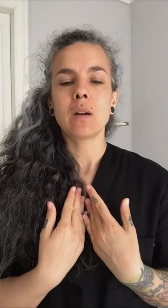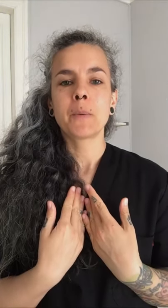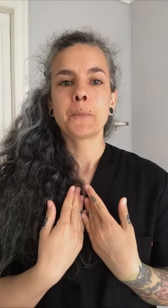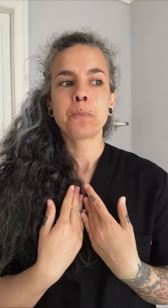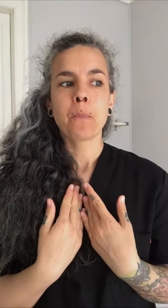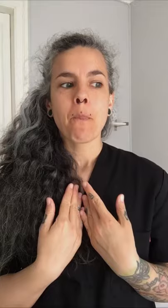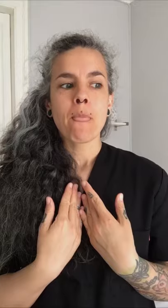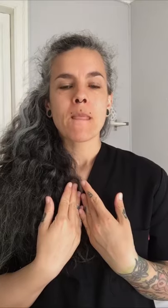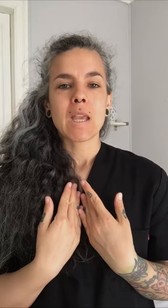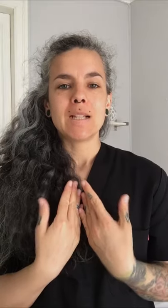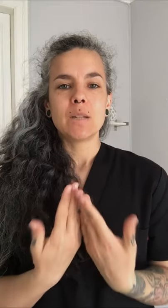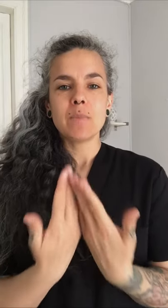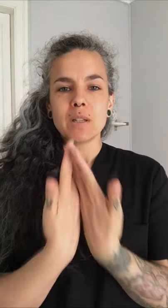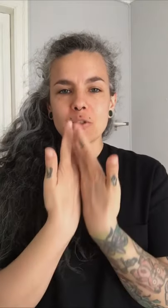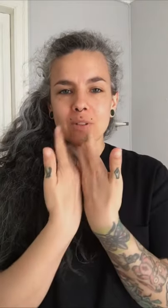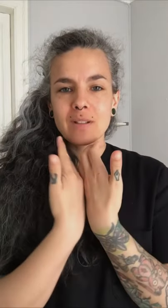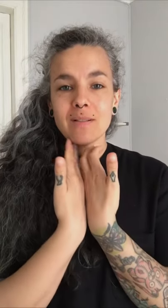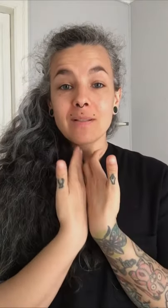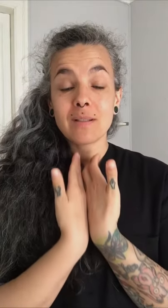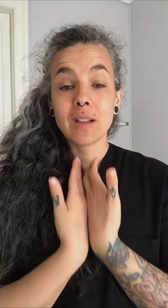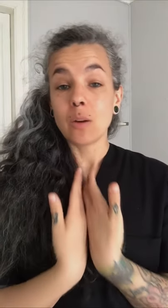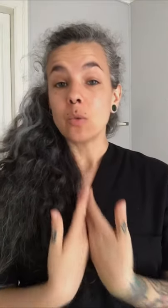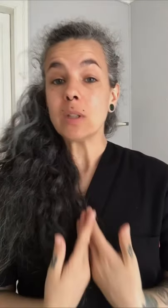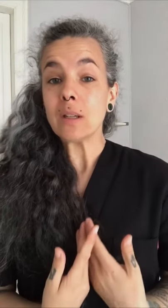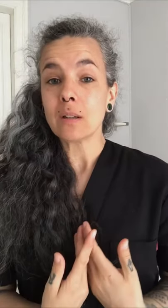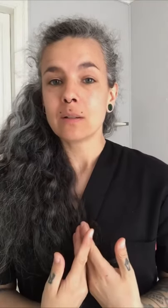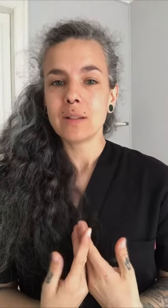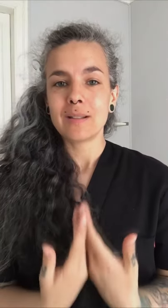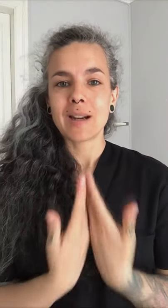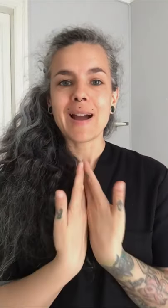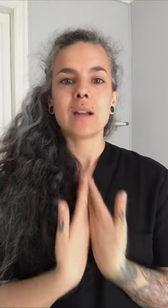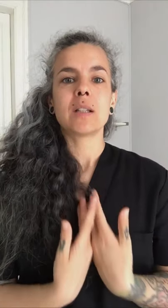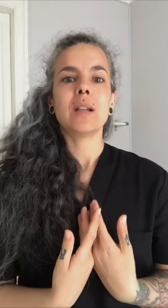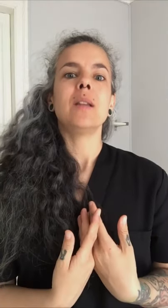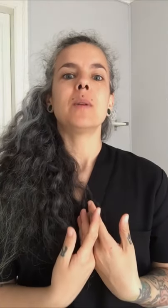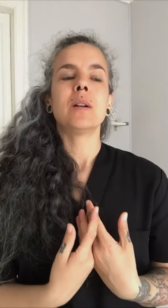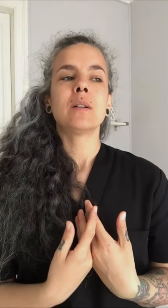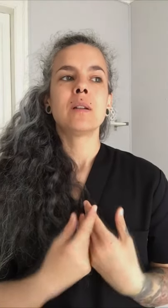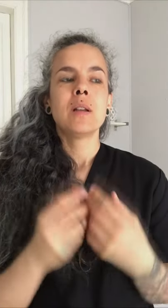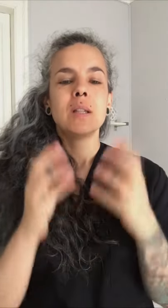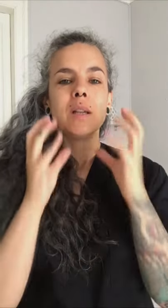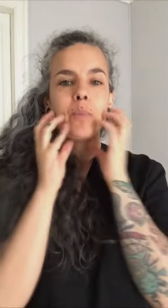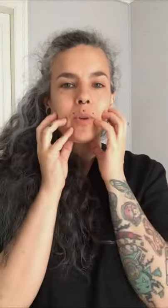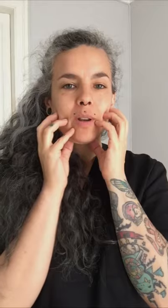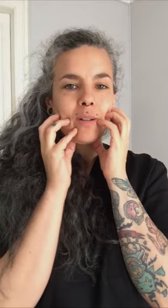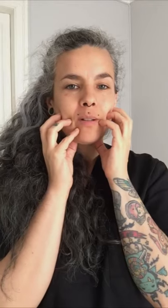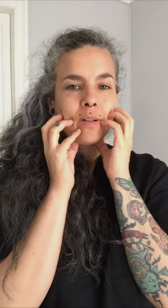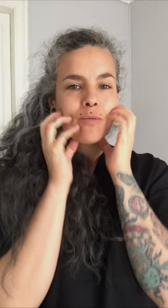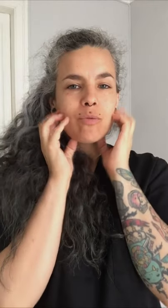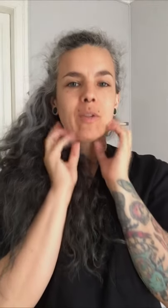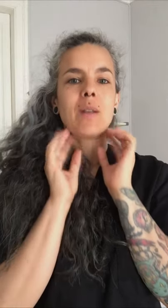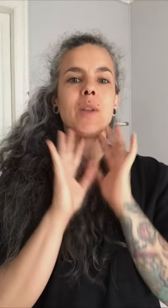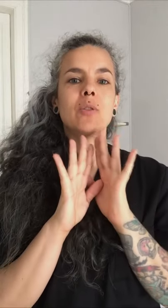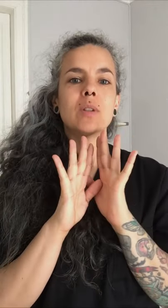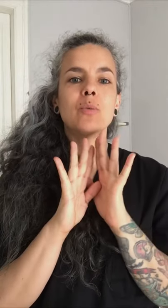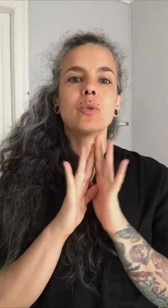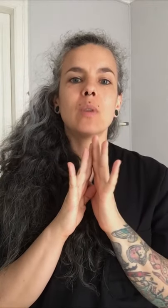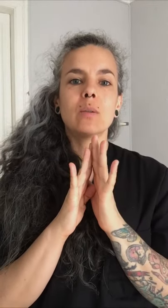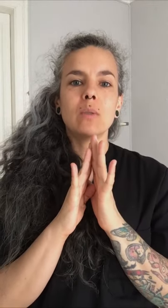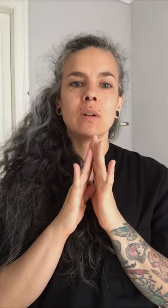el simple hecho de deglutir, de tragar saliva, ya pone en funcionamiento esa musculatura.